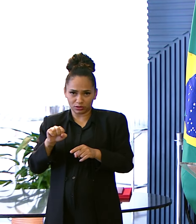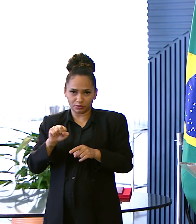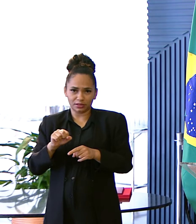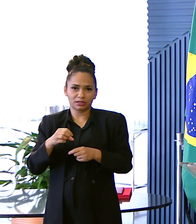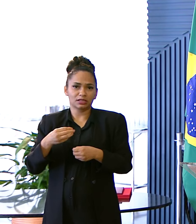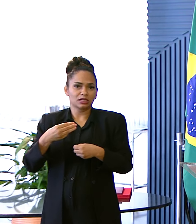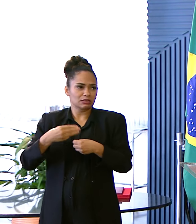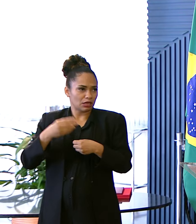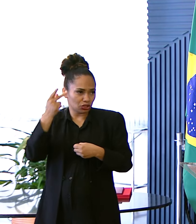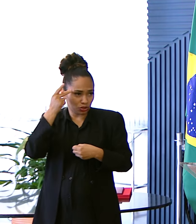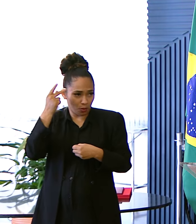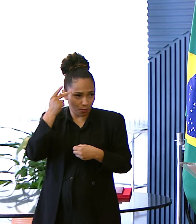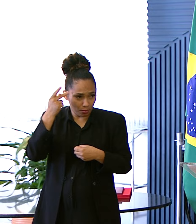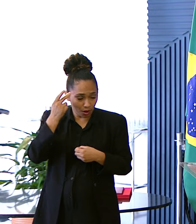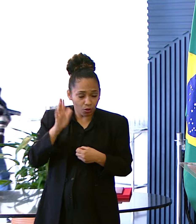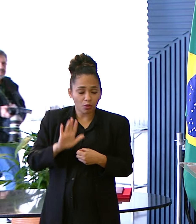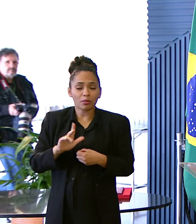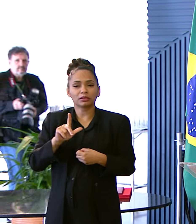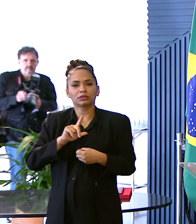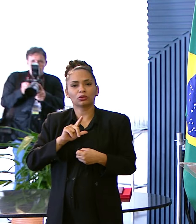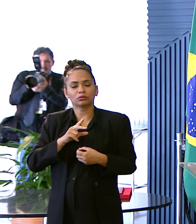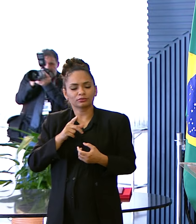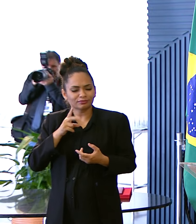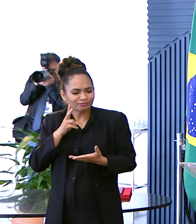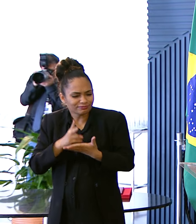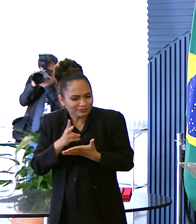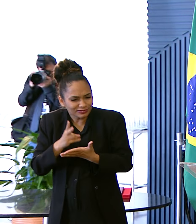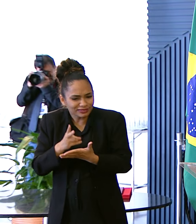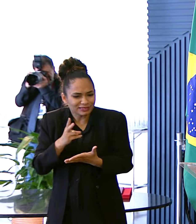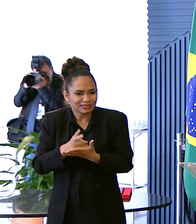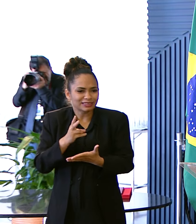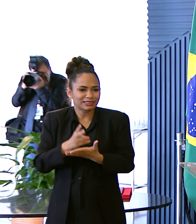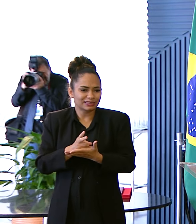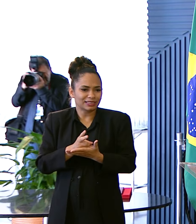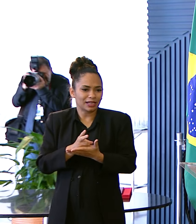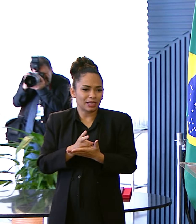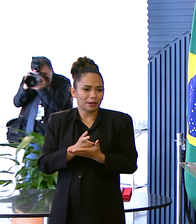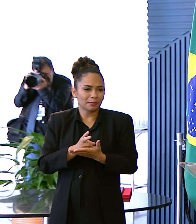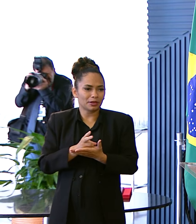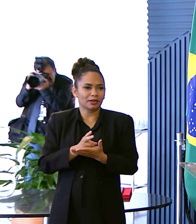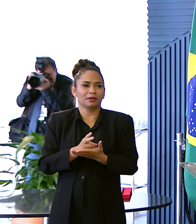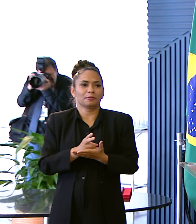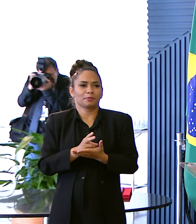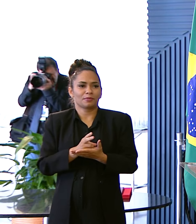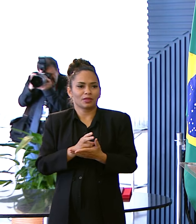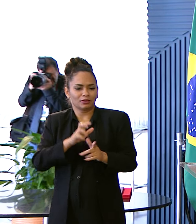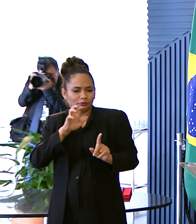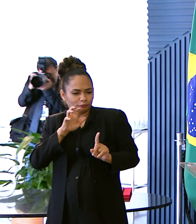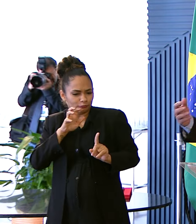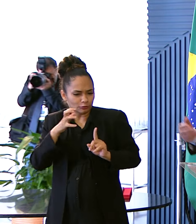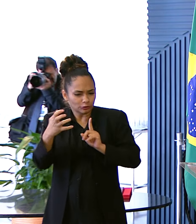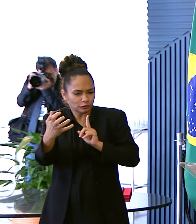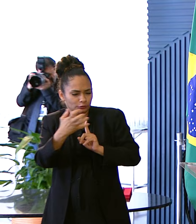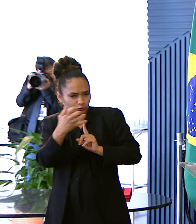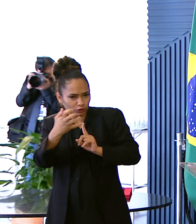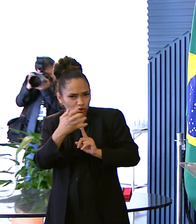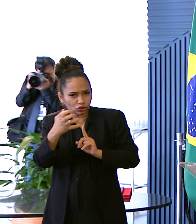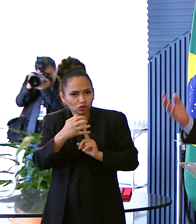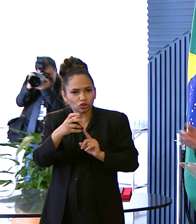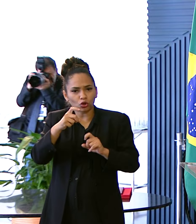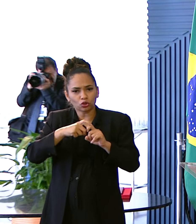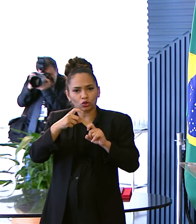na USP De Ribeirão Preto Mas sempre segui Os passos Do doutor José Aristodemo Pinotti Já que ele tinha Vários